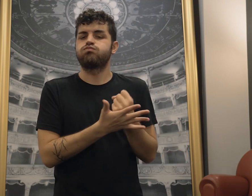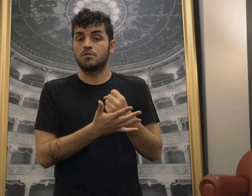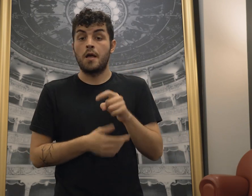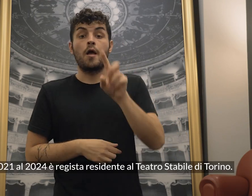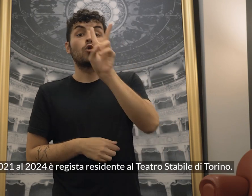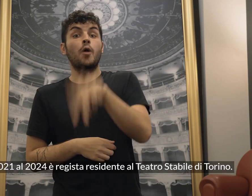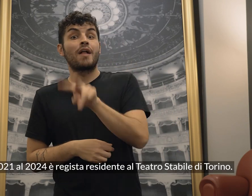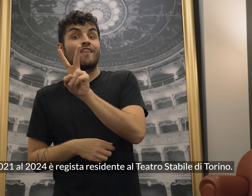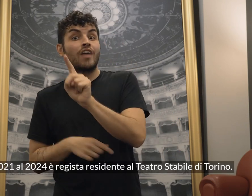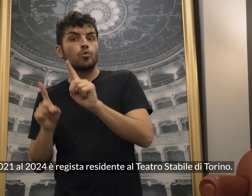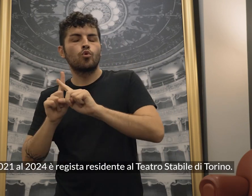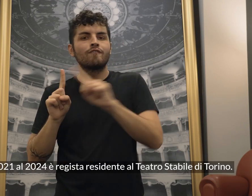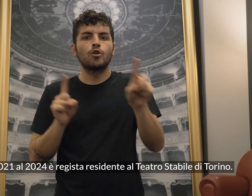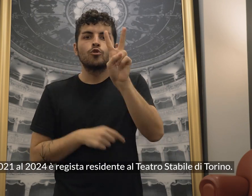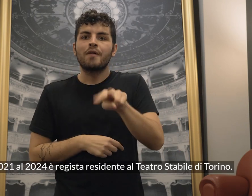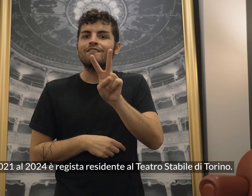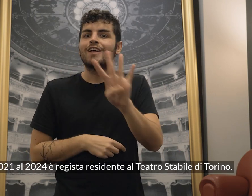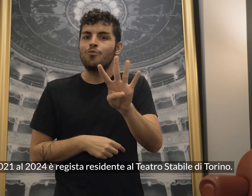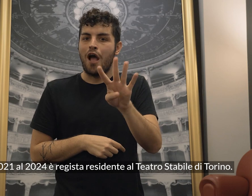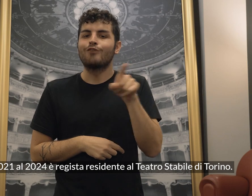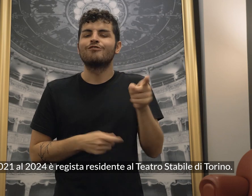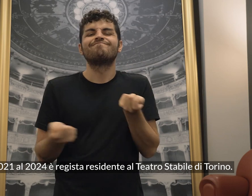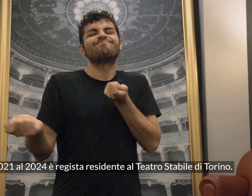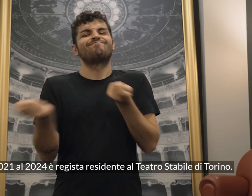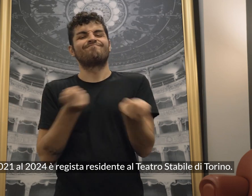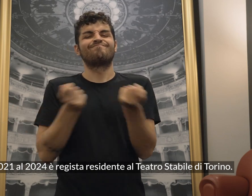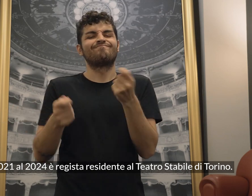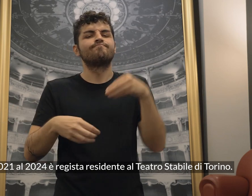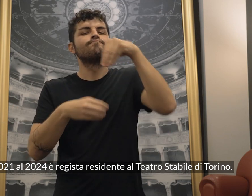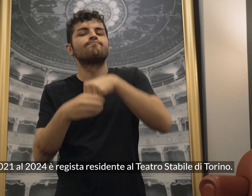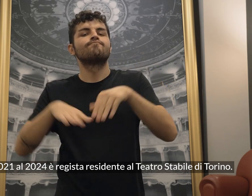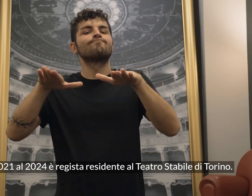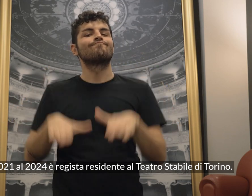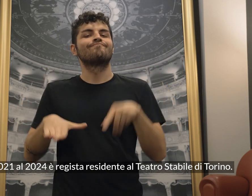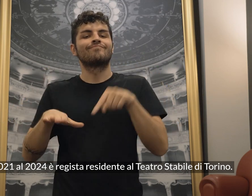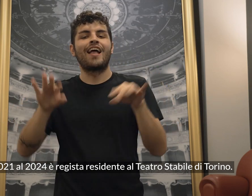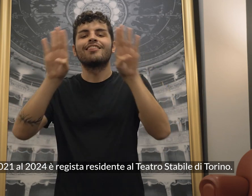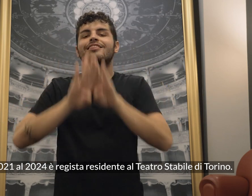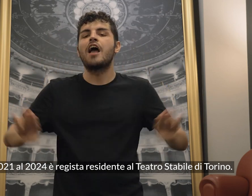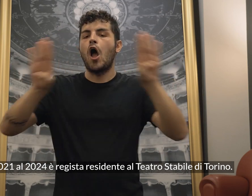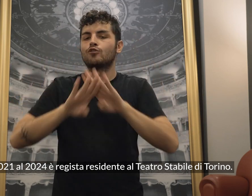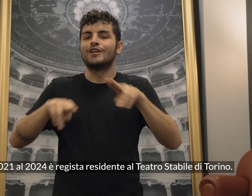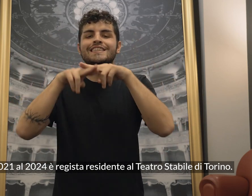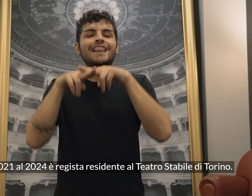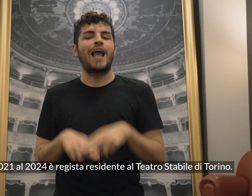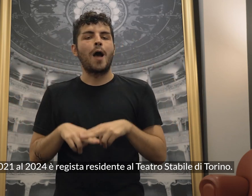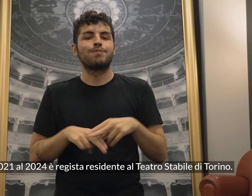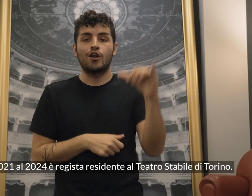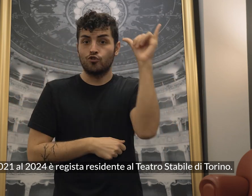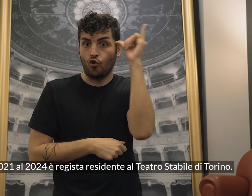Dal 2021 al 2024 è regista residente al Teatro Stabile di